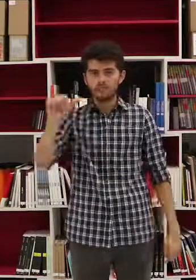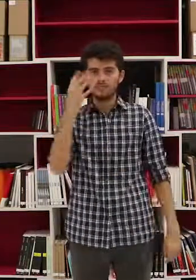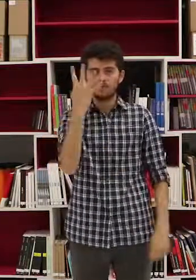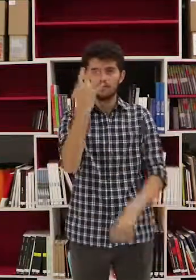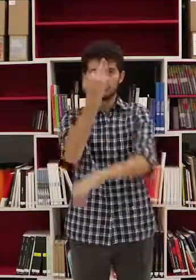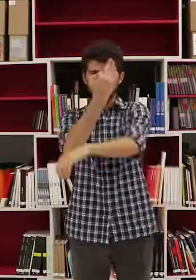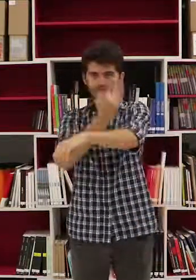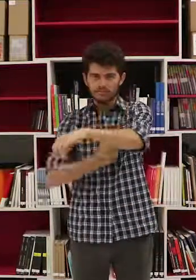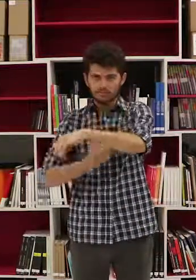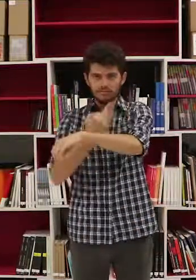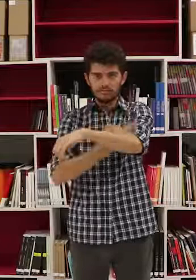proyecto.